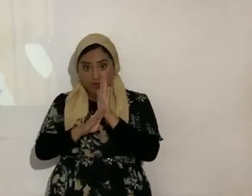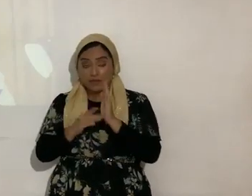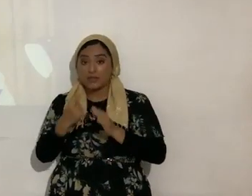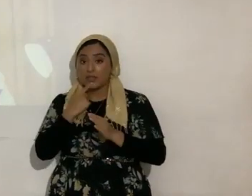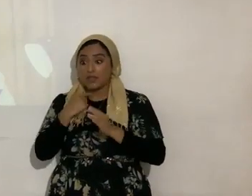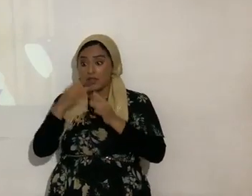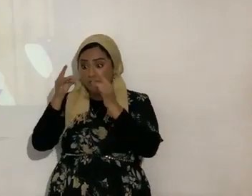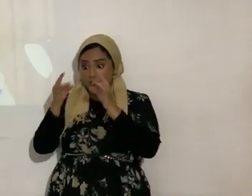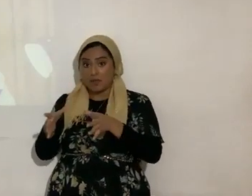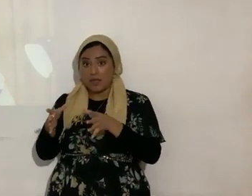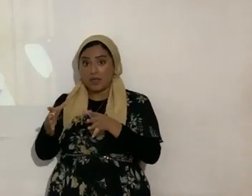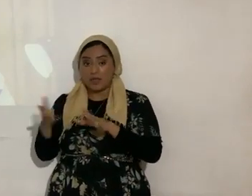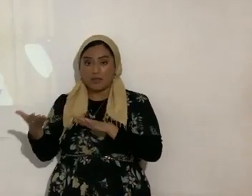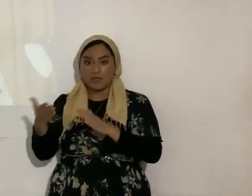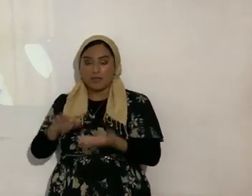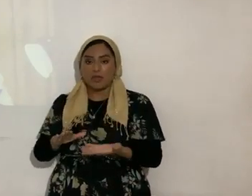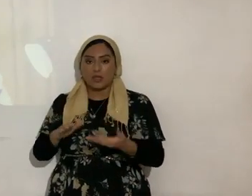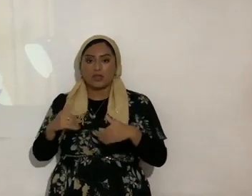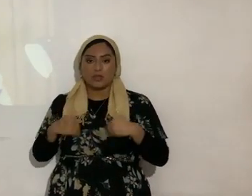morir joven eso dice la Biblia